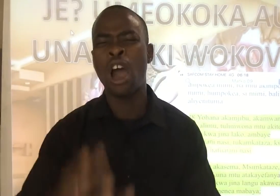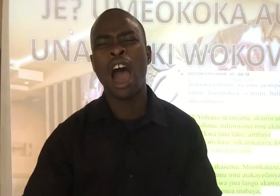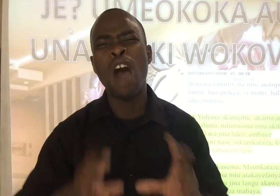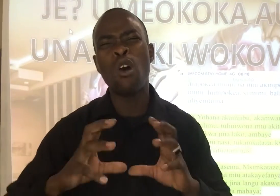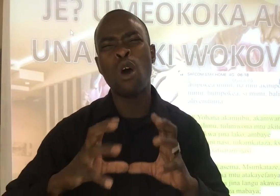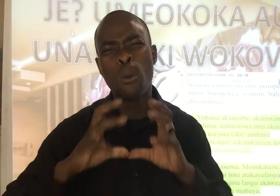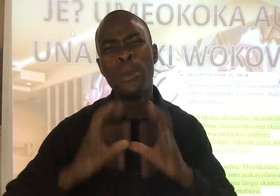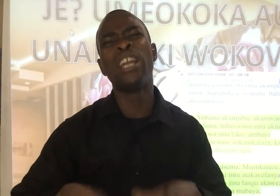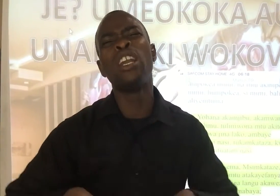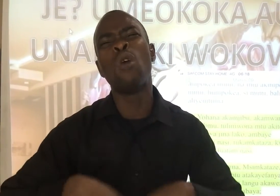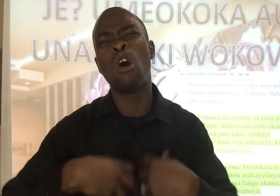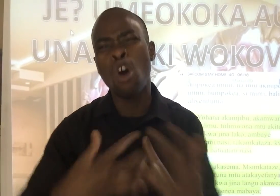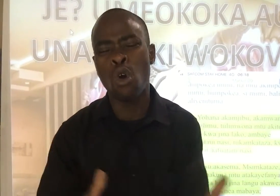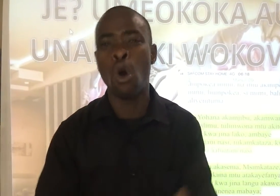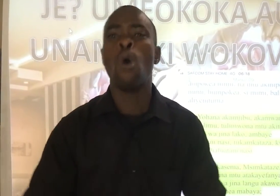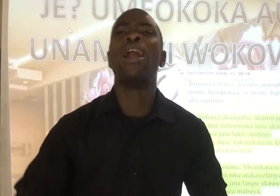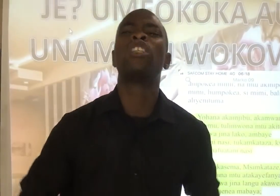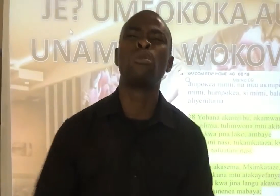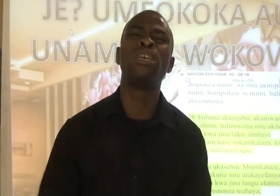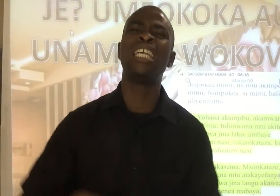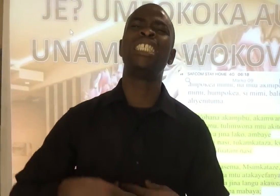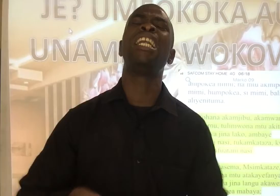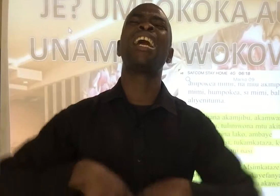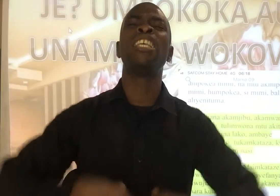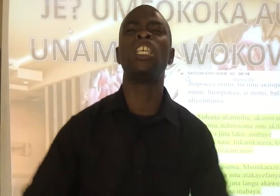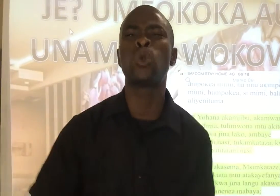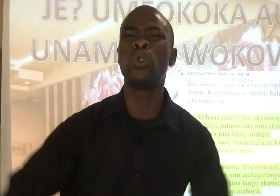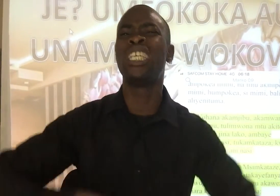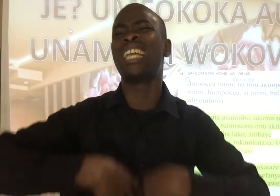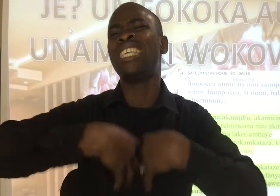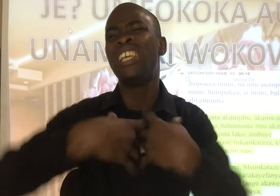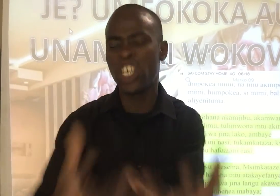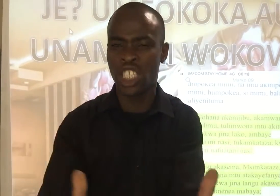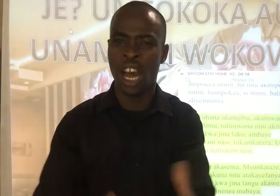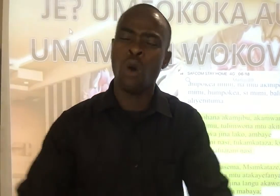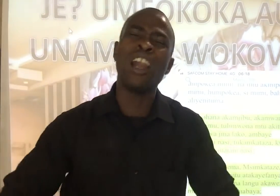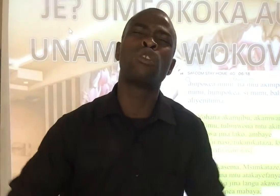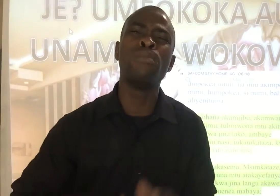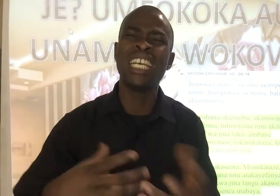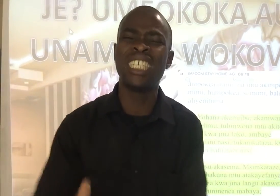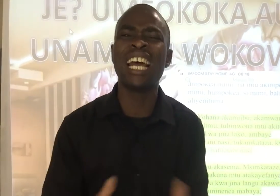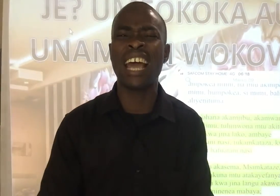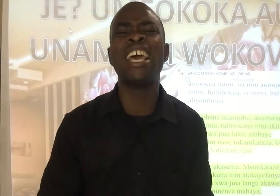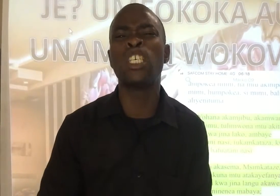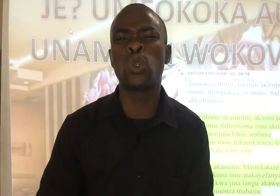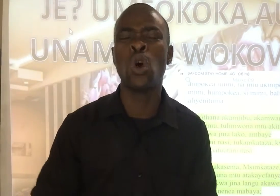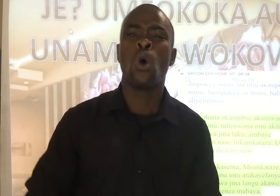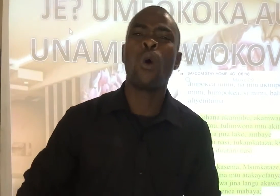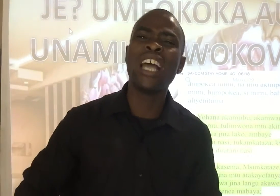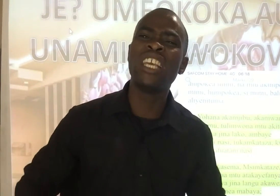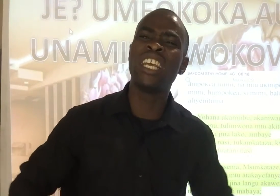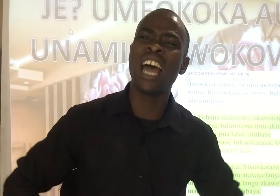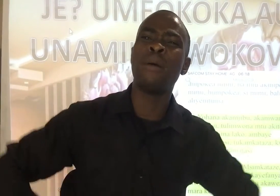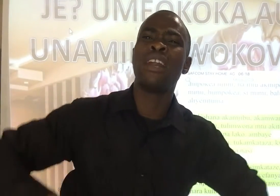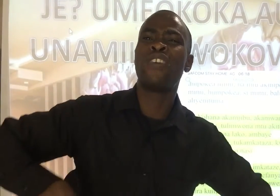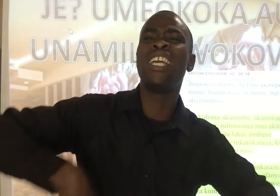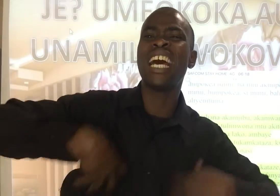Hawa wahubiri ni waongo Wanatumia jina la Yesu kujitajirisha Wanatumia jina la Yesu Kwa jiri ya faida